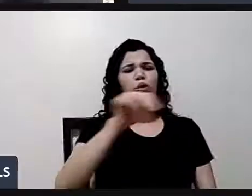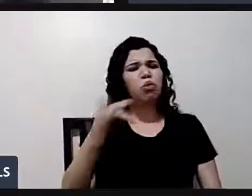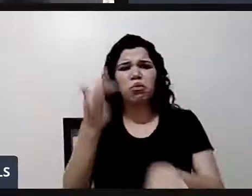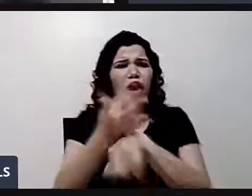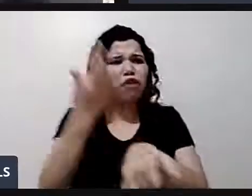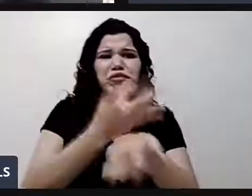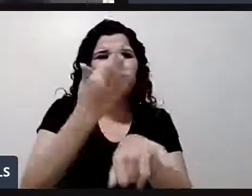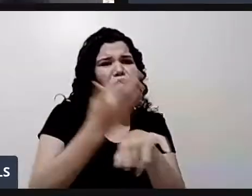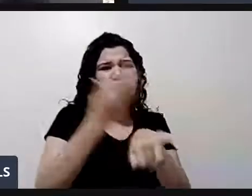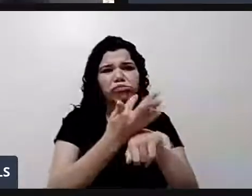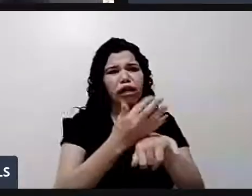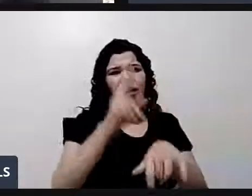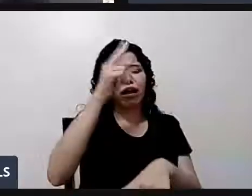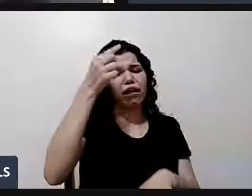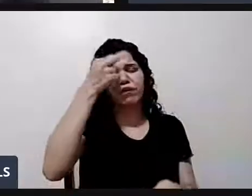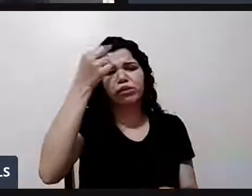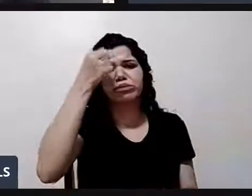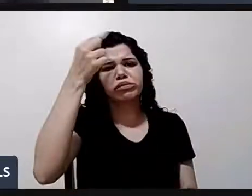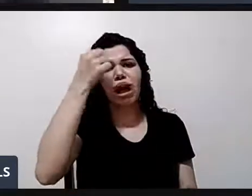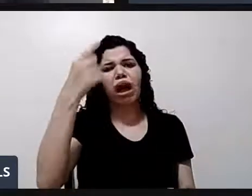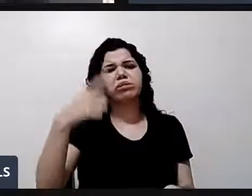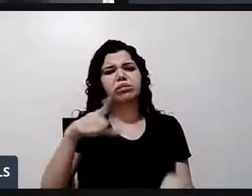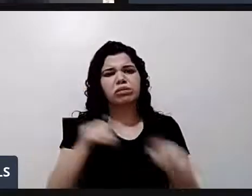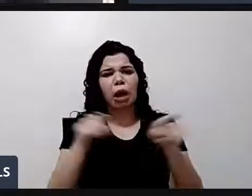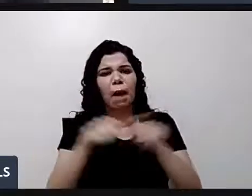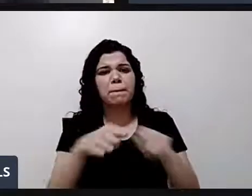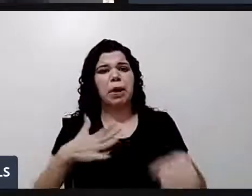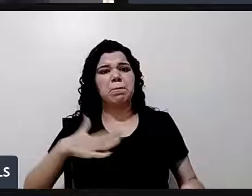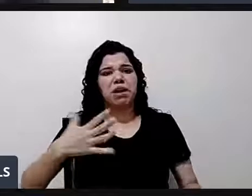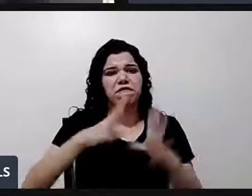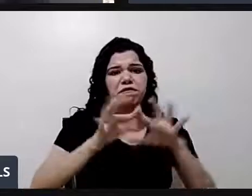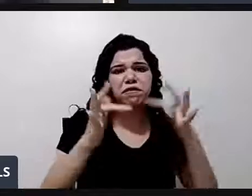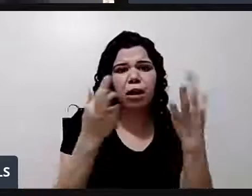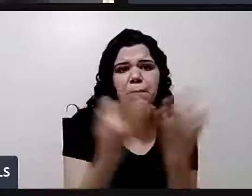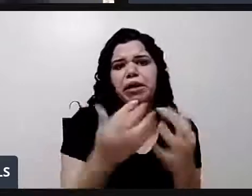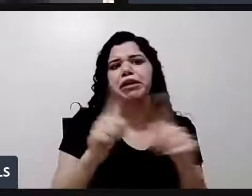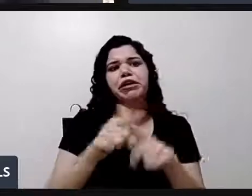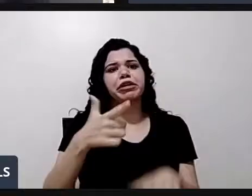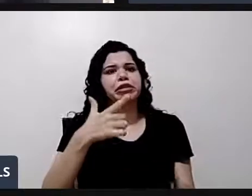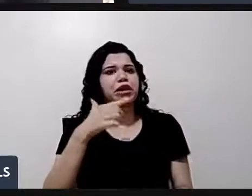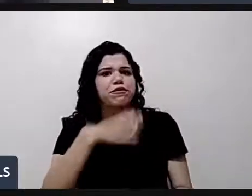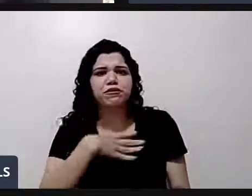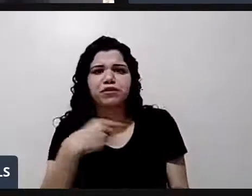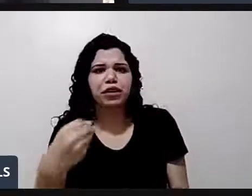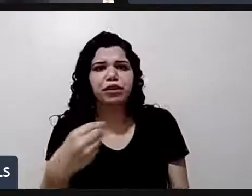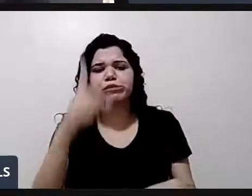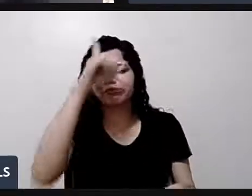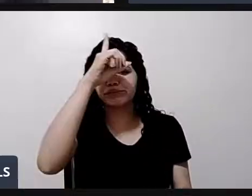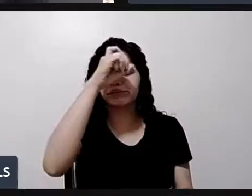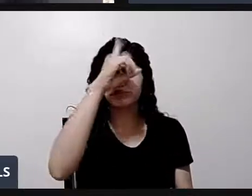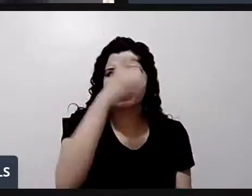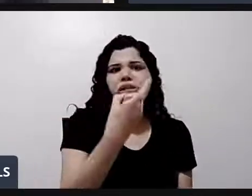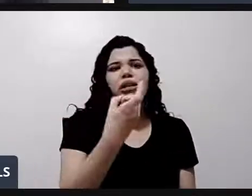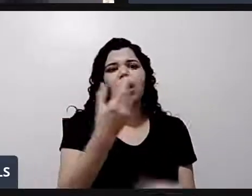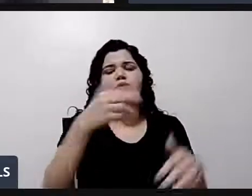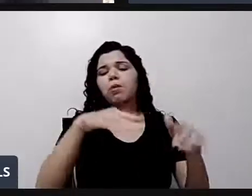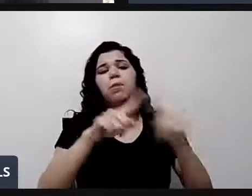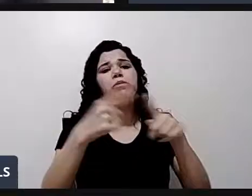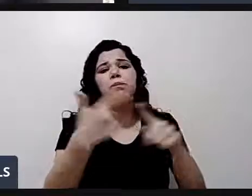limitado. Tive meu pai, minha mãe internados gravemente. Meu filho internado com meningite. E eu dando aula. Veja. Não tem motivo. Eu tenho pessoas